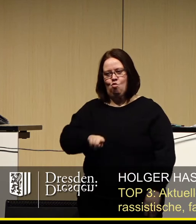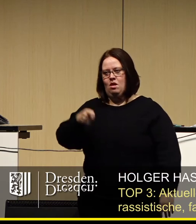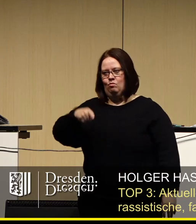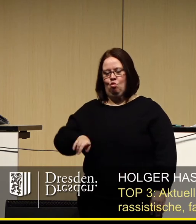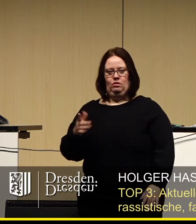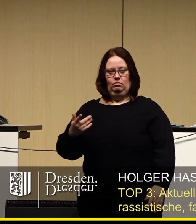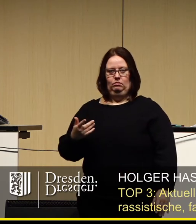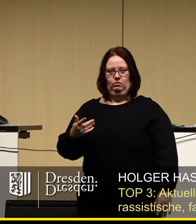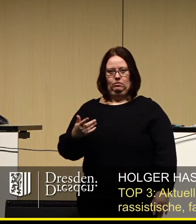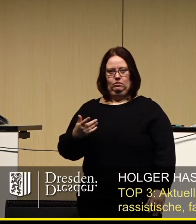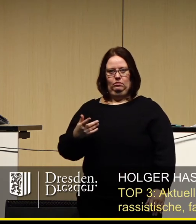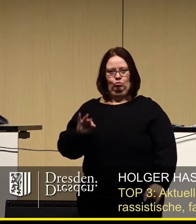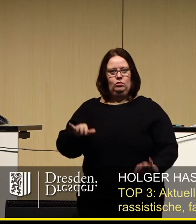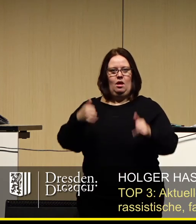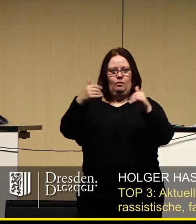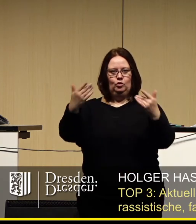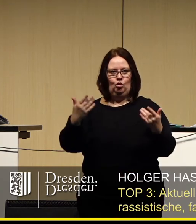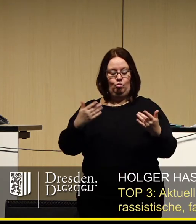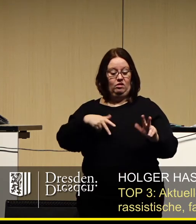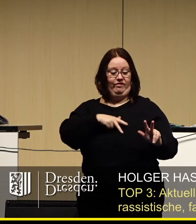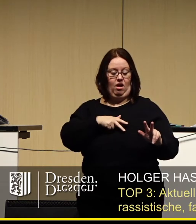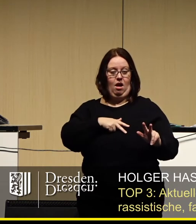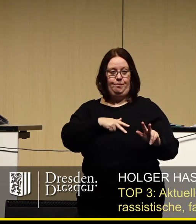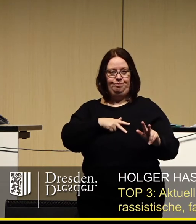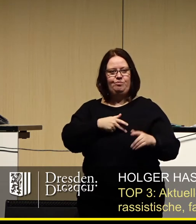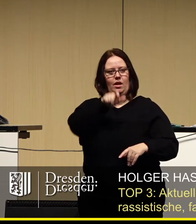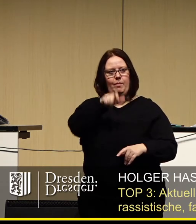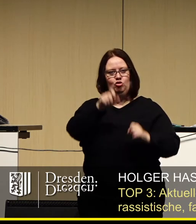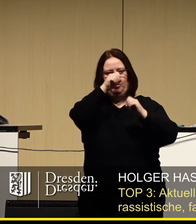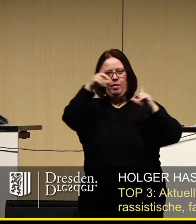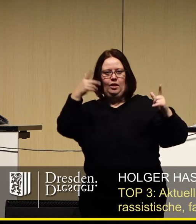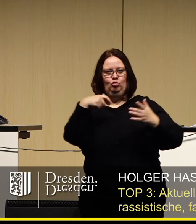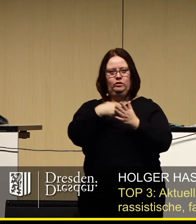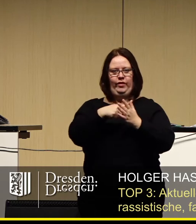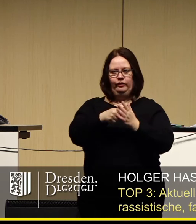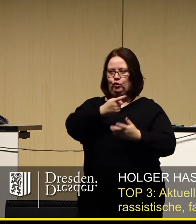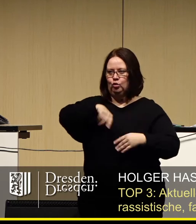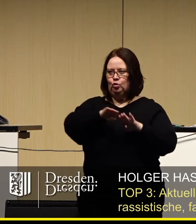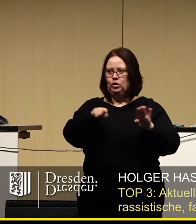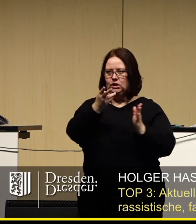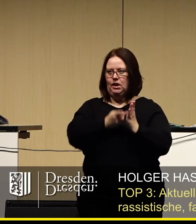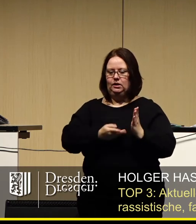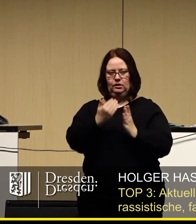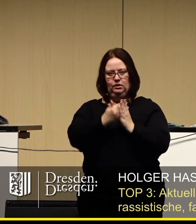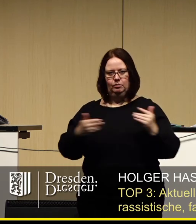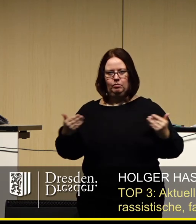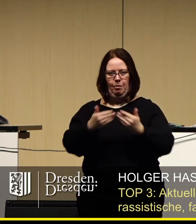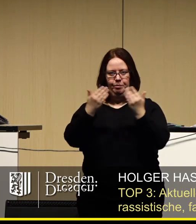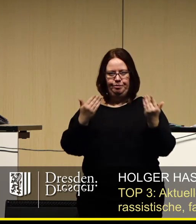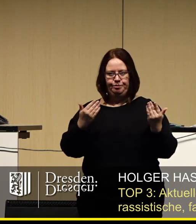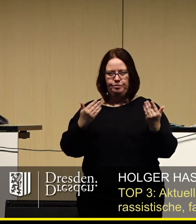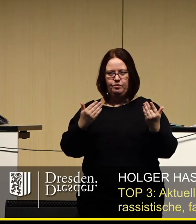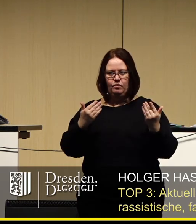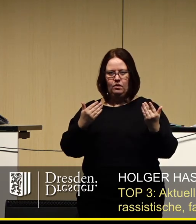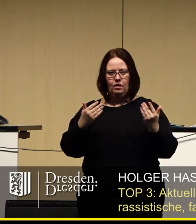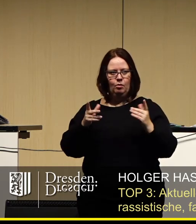Monat erleben, widerspricht ganz klar dem Menschenbild und den Werben unseres Grundgesetzes. Der sollte es